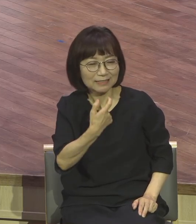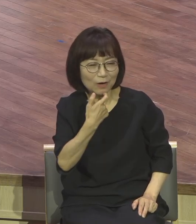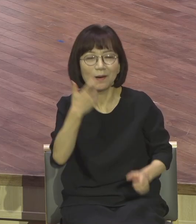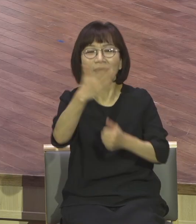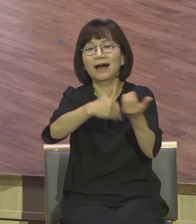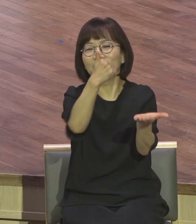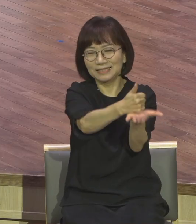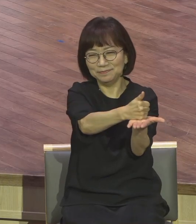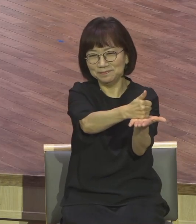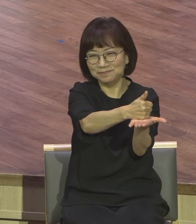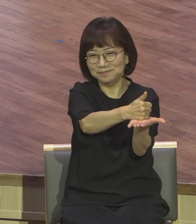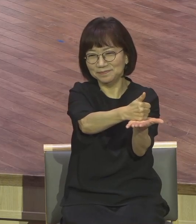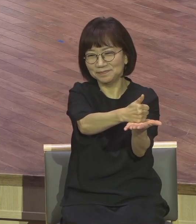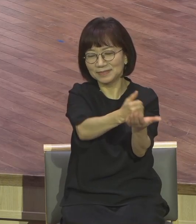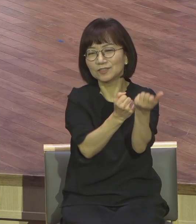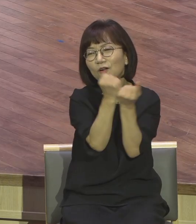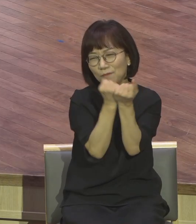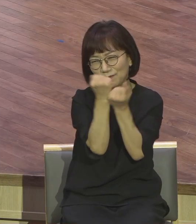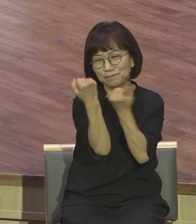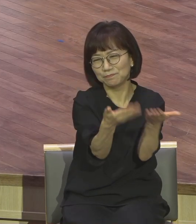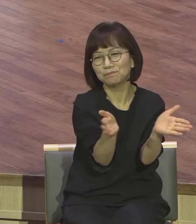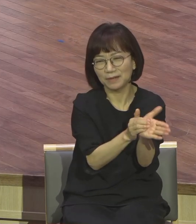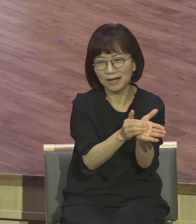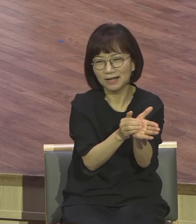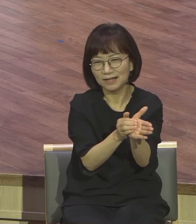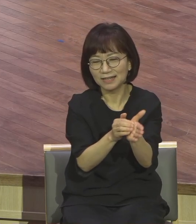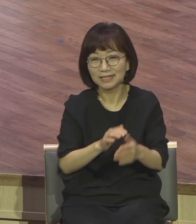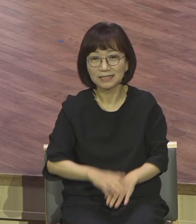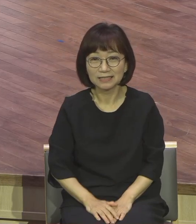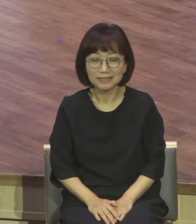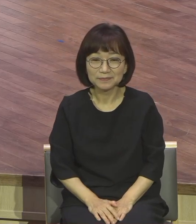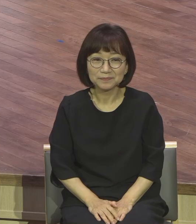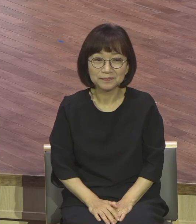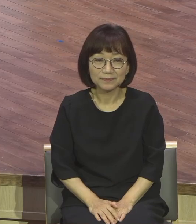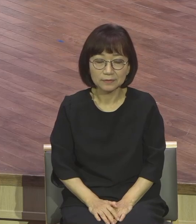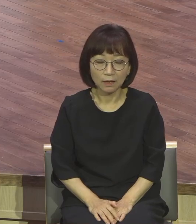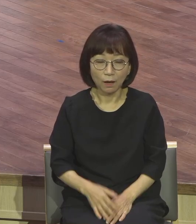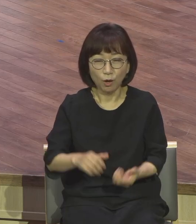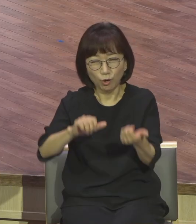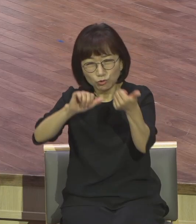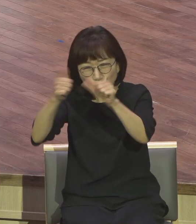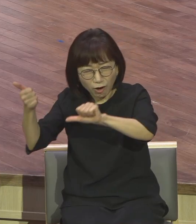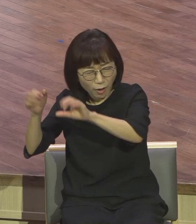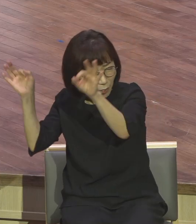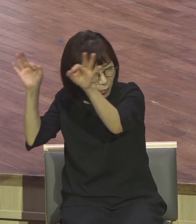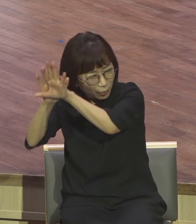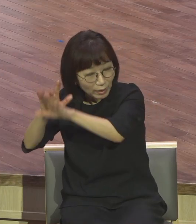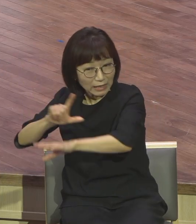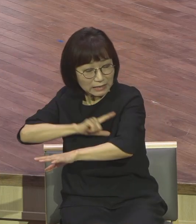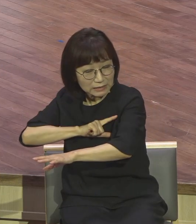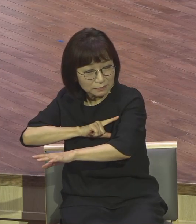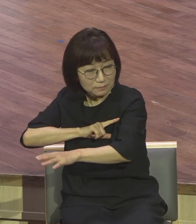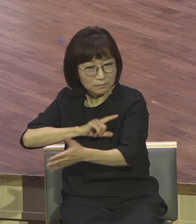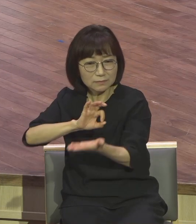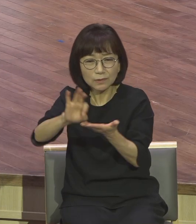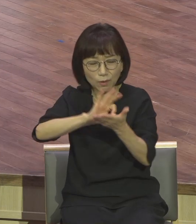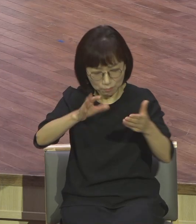현재형을 선거해 주요. 죽어 없는 이름을 왜 됩니까? 하나님이 나는 아브라함 이삭